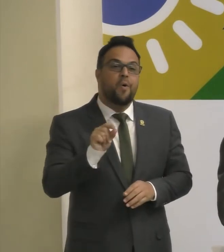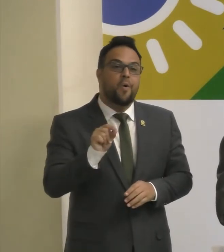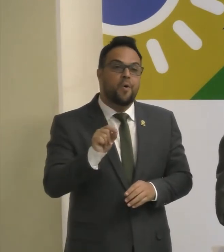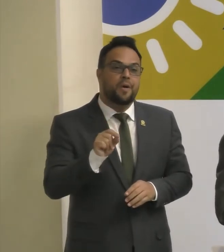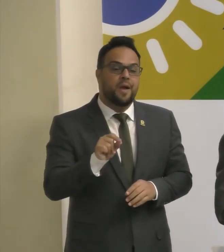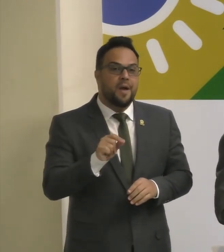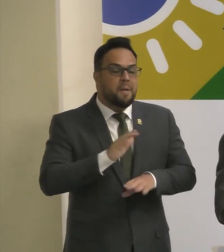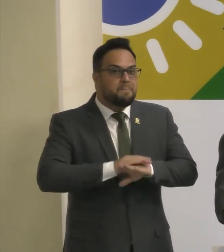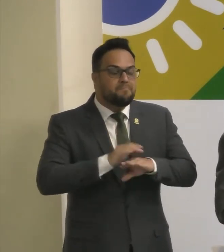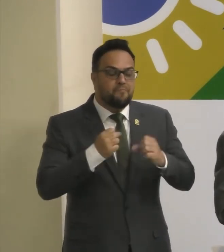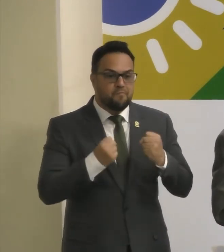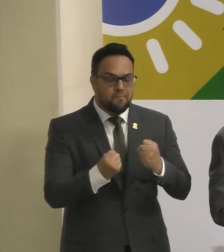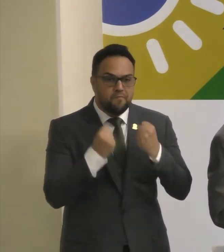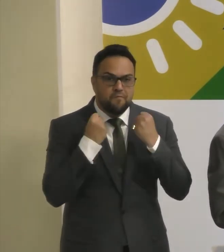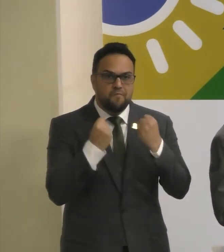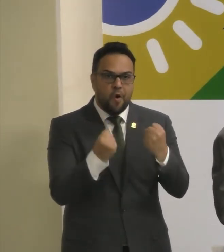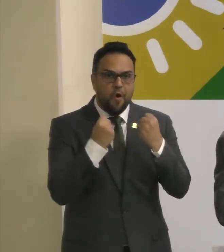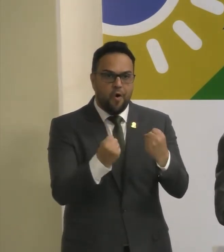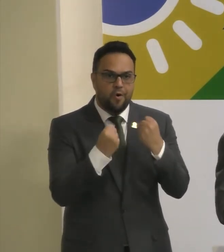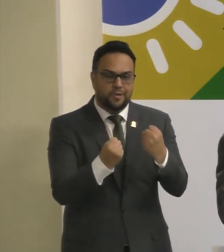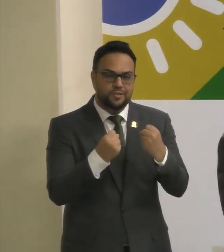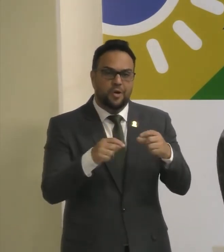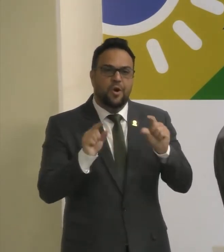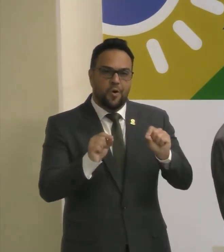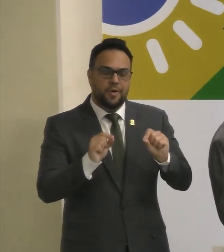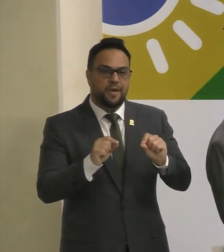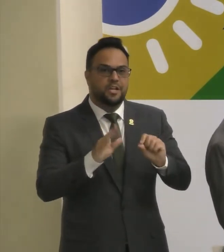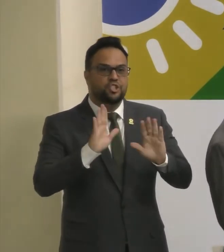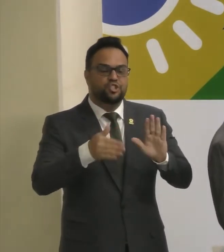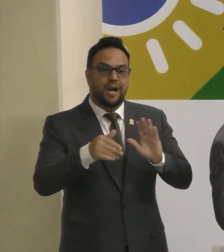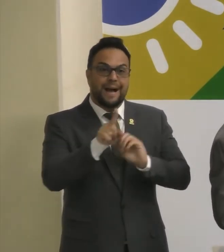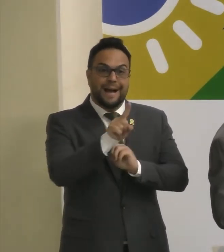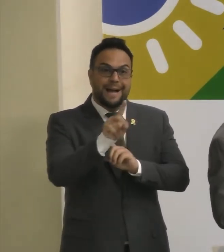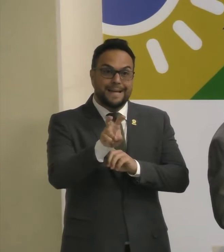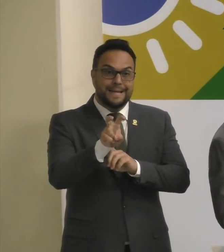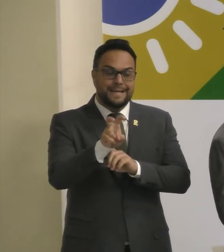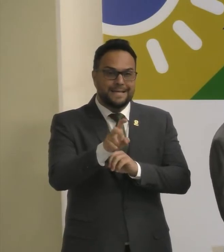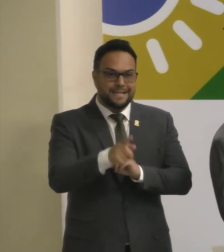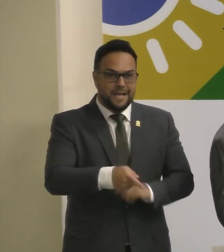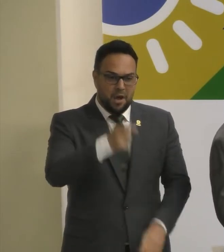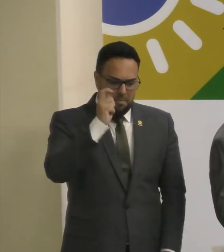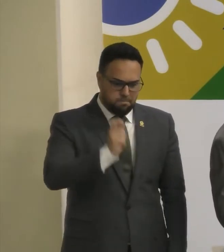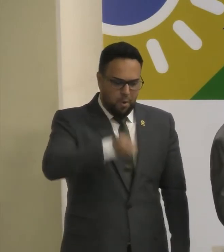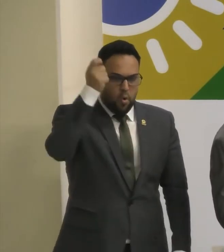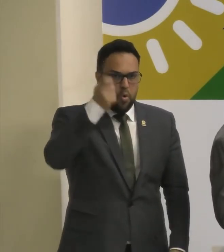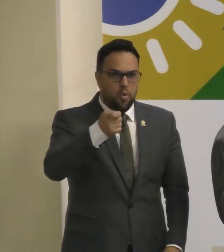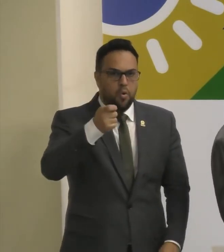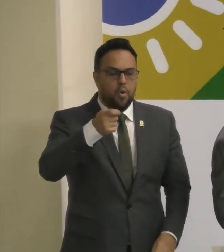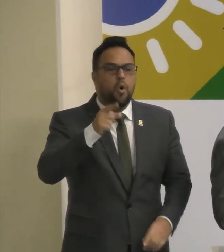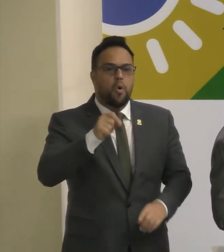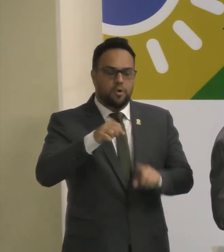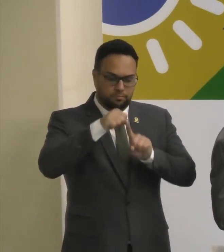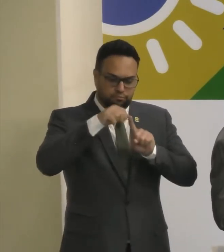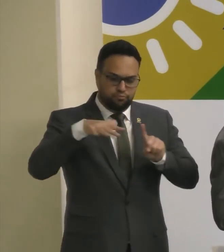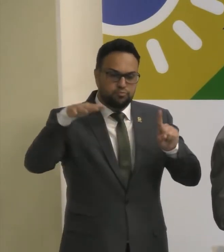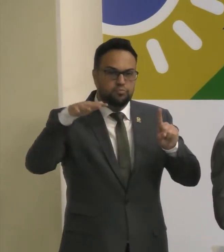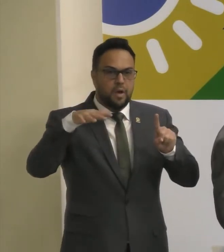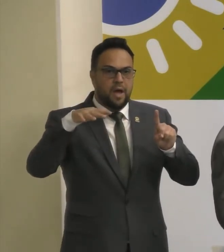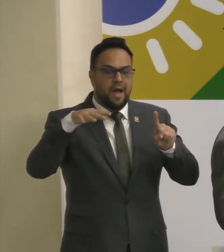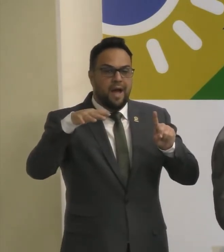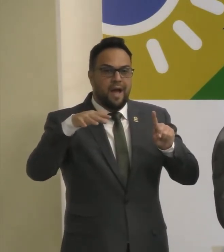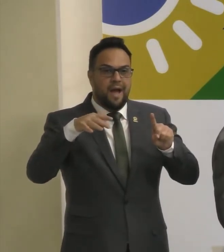pujante. Presidente, realizamos 15 leilões de geração de energia e transmissão.